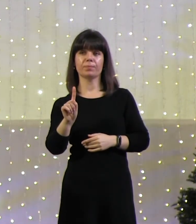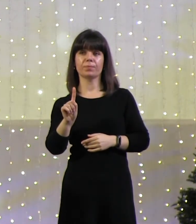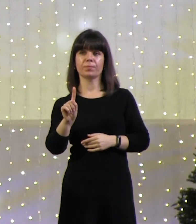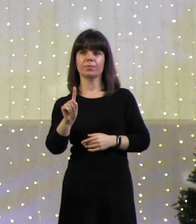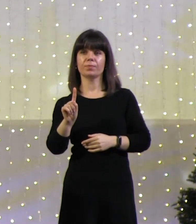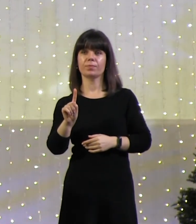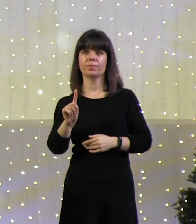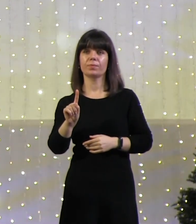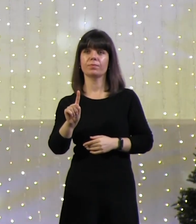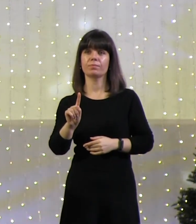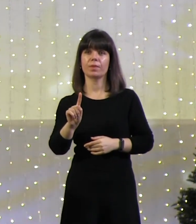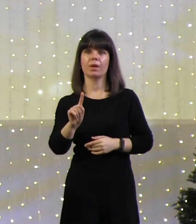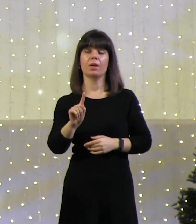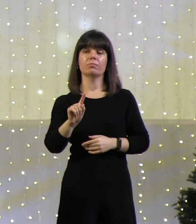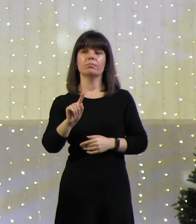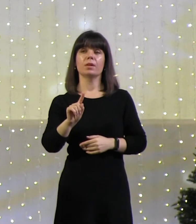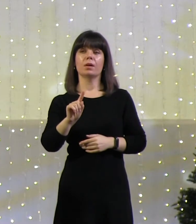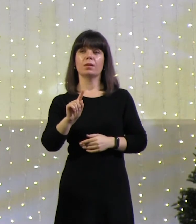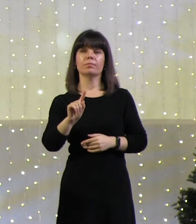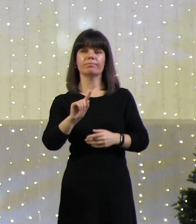формулировать свои мысли,